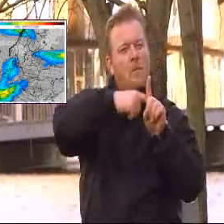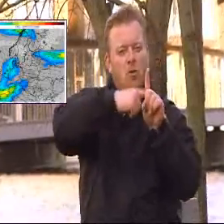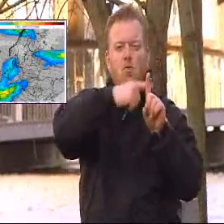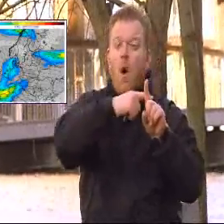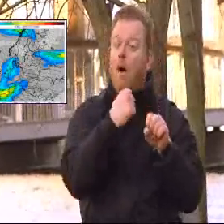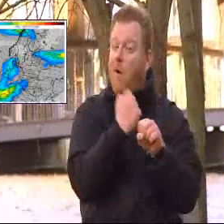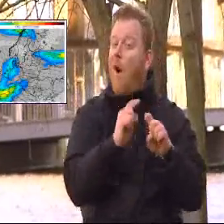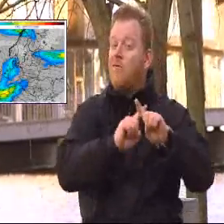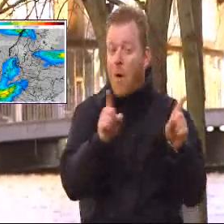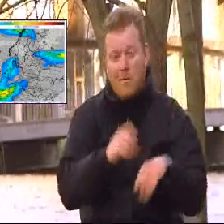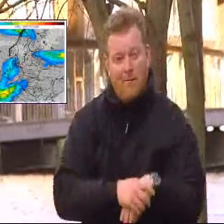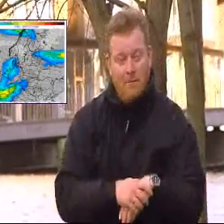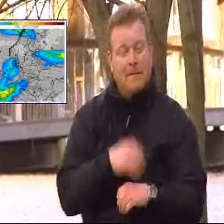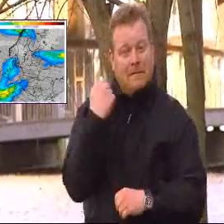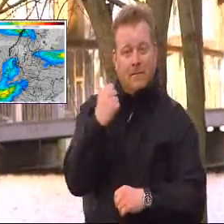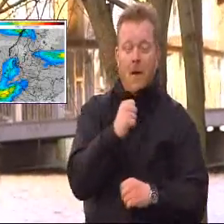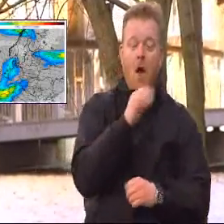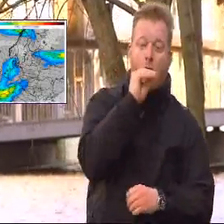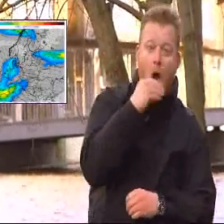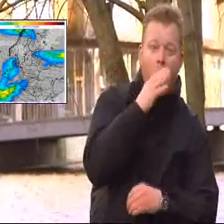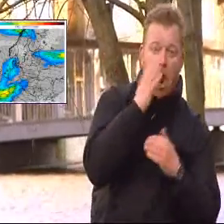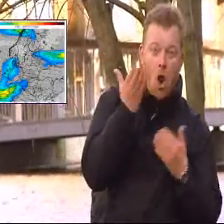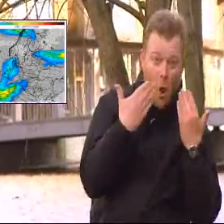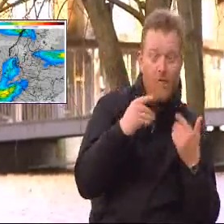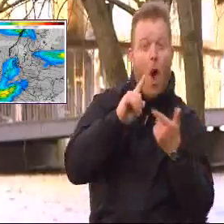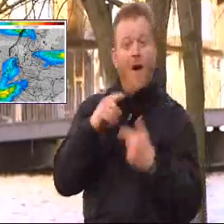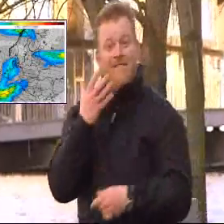Det er temperaturer, der gør forskellen, fordi vægten på varm og kold luft er forskellig.